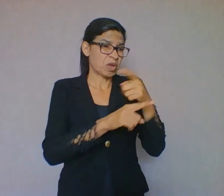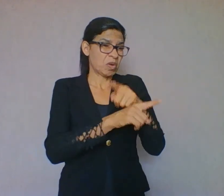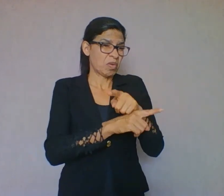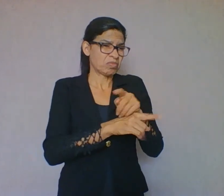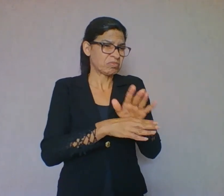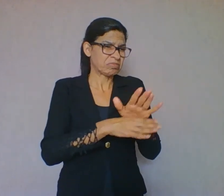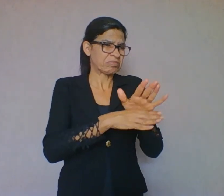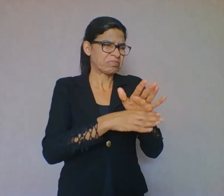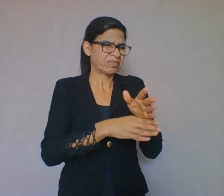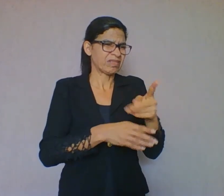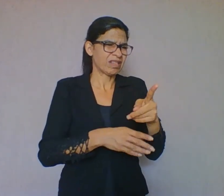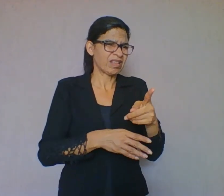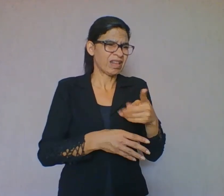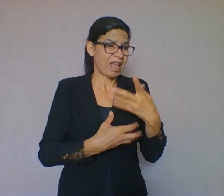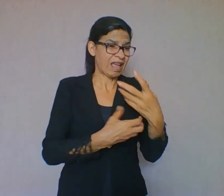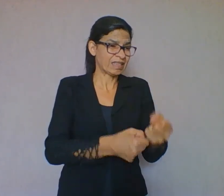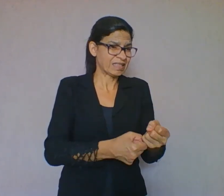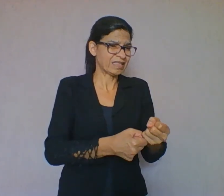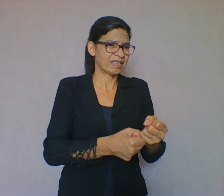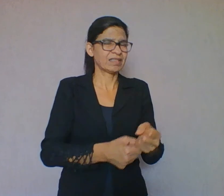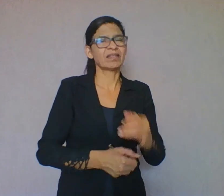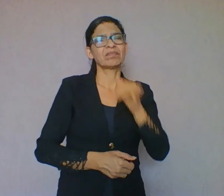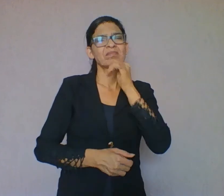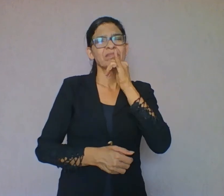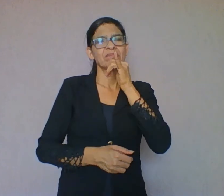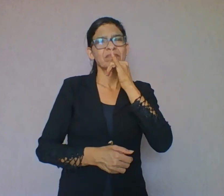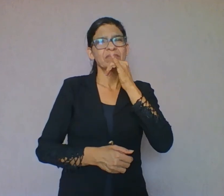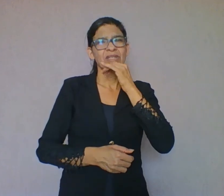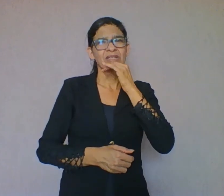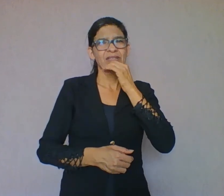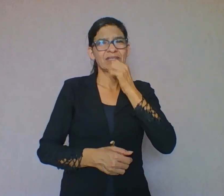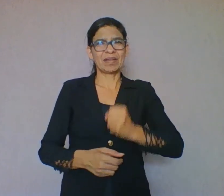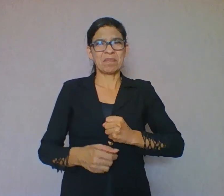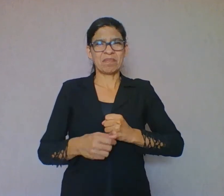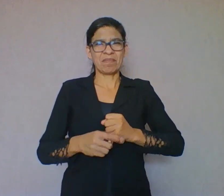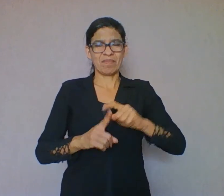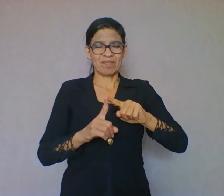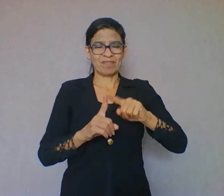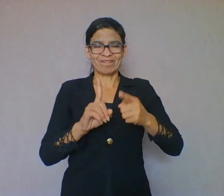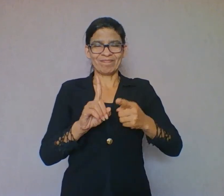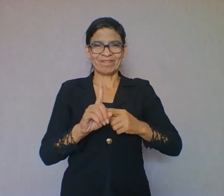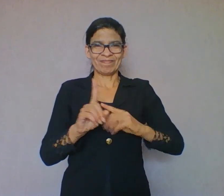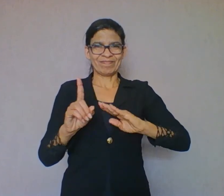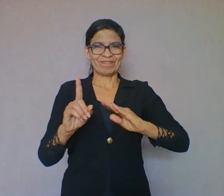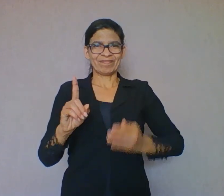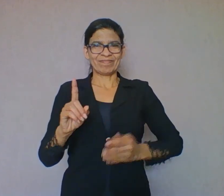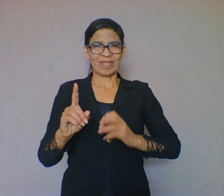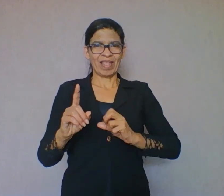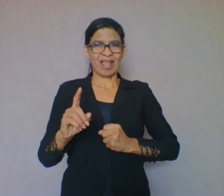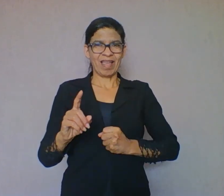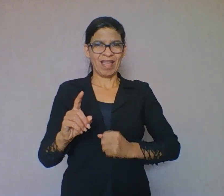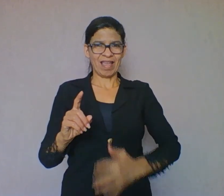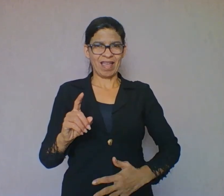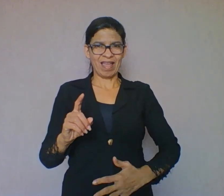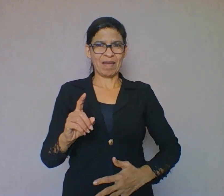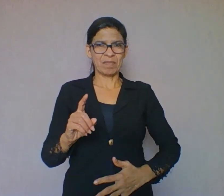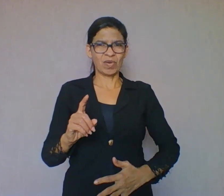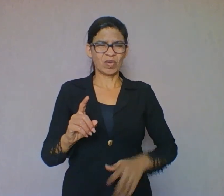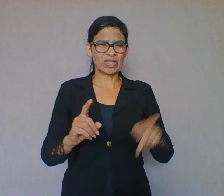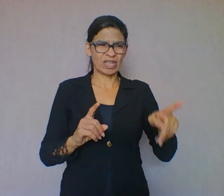Ele é a favor ou contra o aborto. Se é um tema sobre a pena de morte. É a favor ou contra a pena de morte. Eu vou